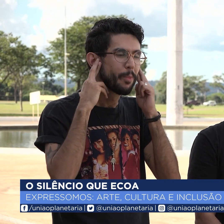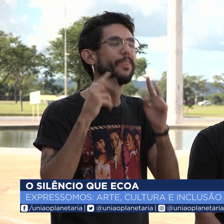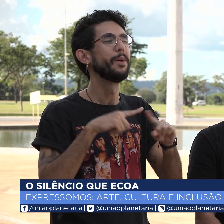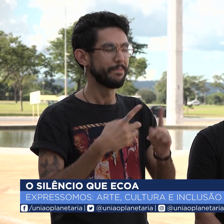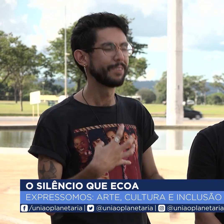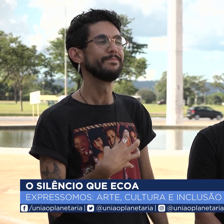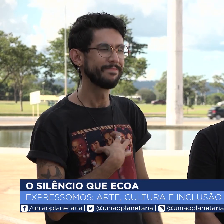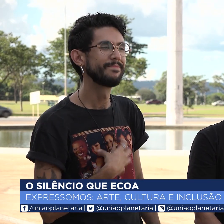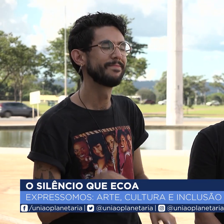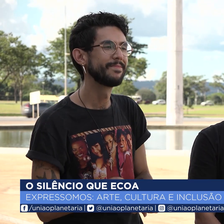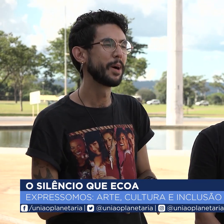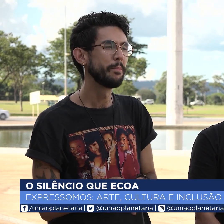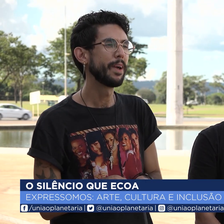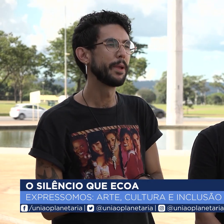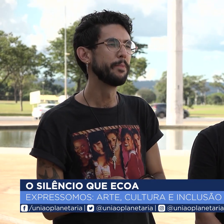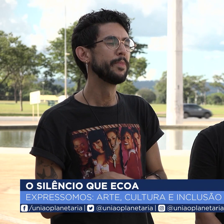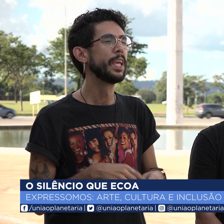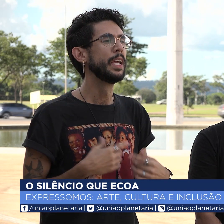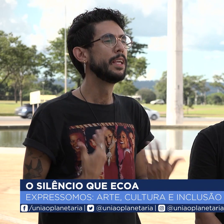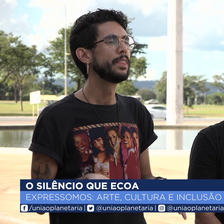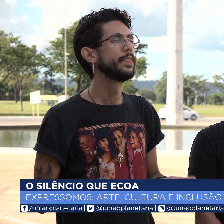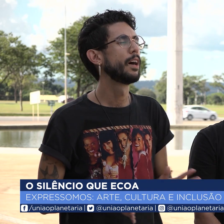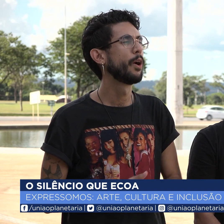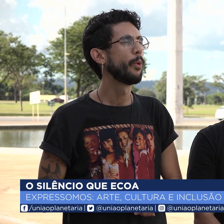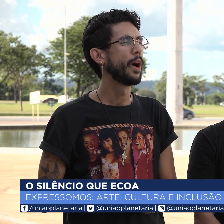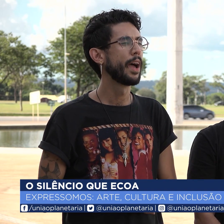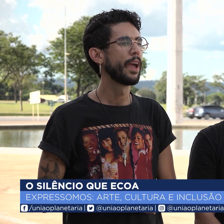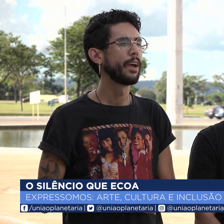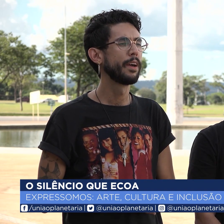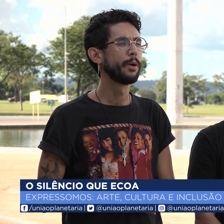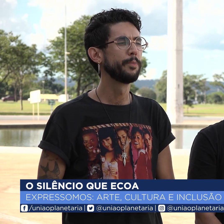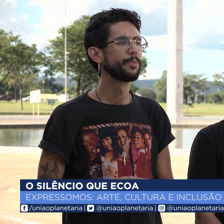E ele consegue perceber isso a partir de como esse corpo dele percebe.